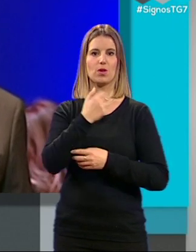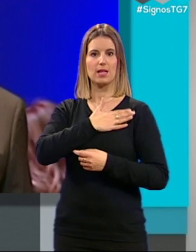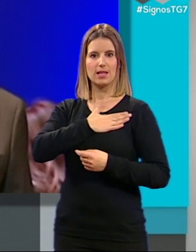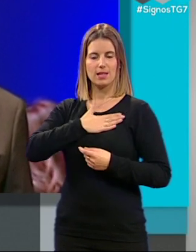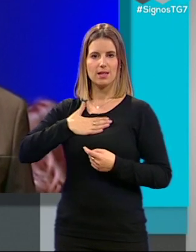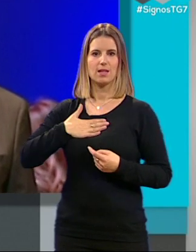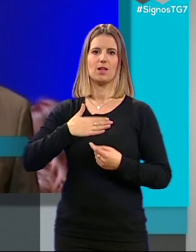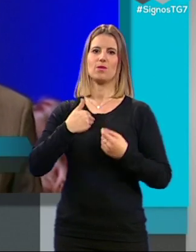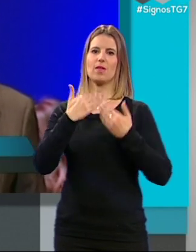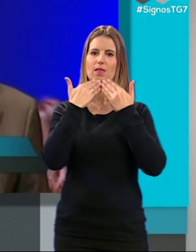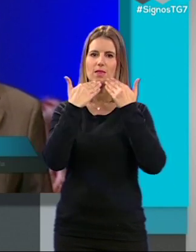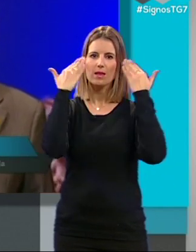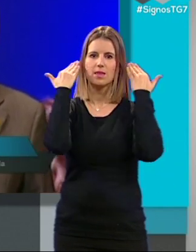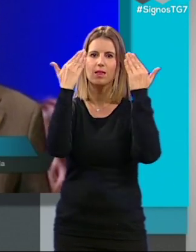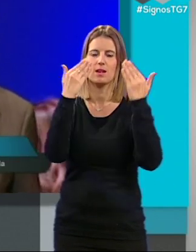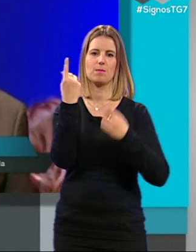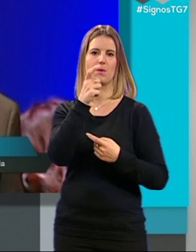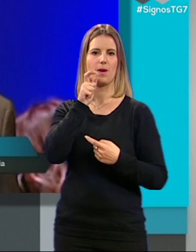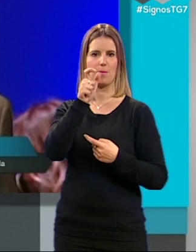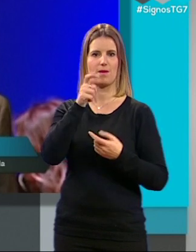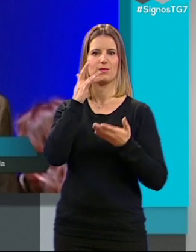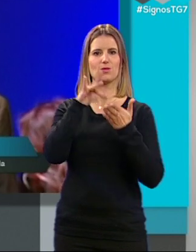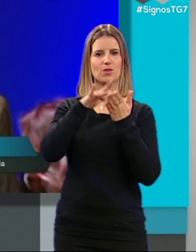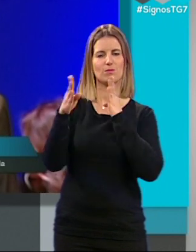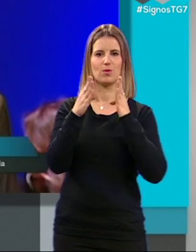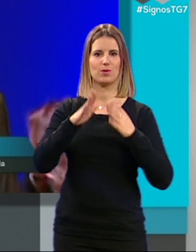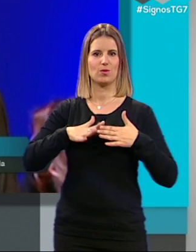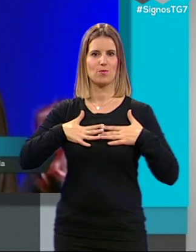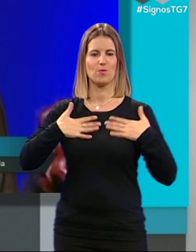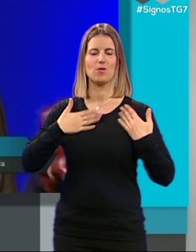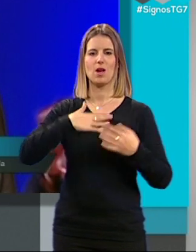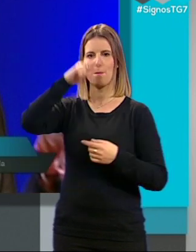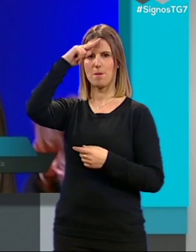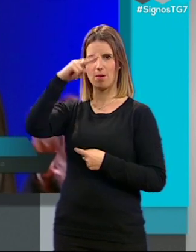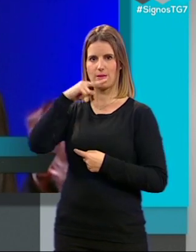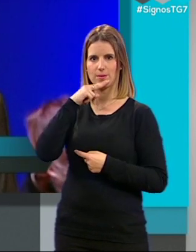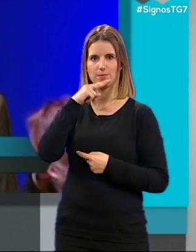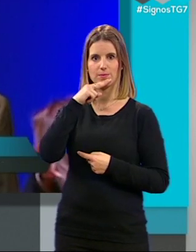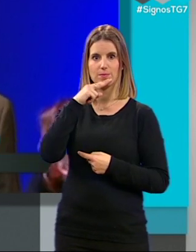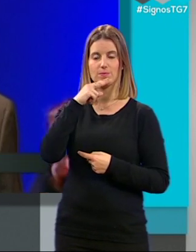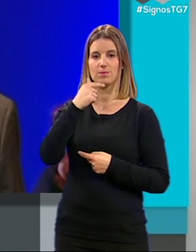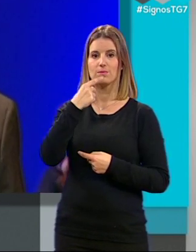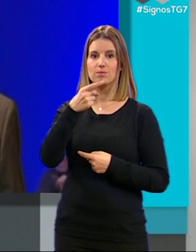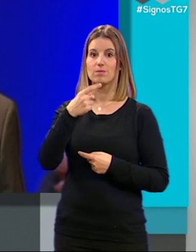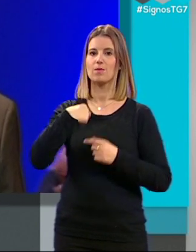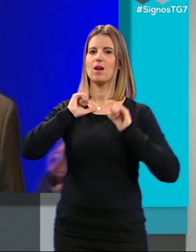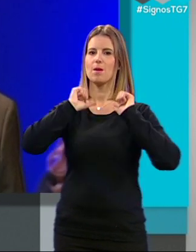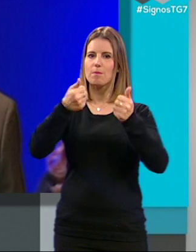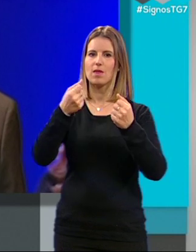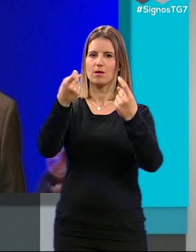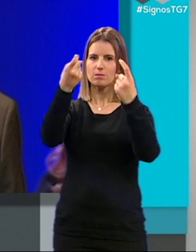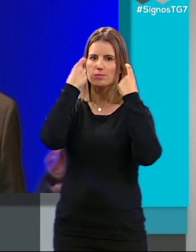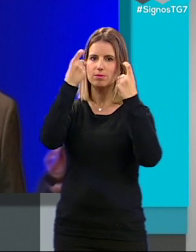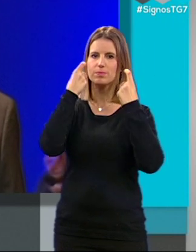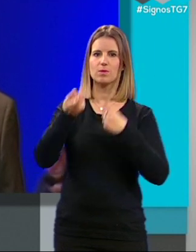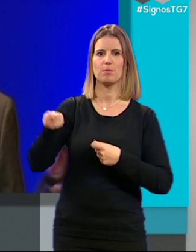dedicar mis primeras palabras en este momento tan emotivo a mi padre, que me inició en el oficio en mi